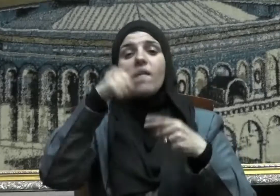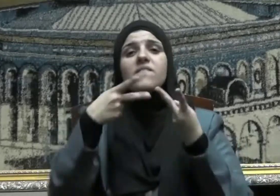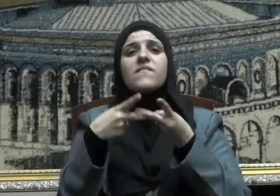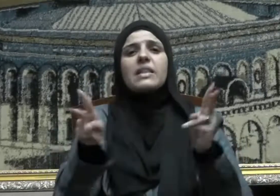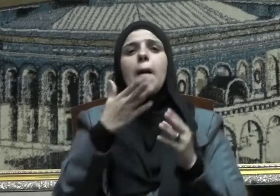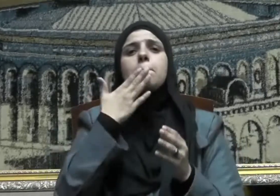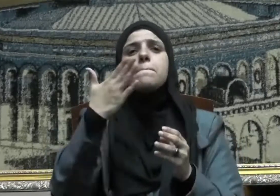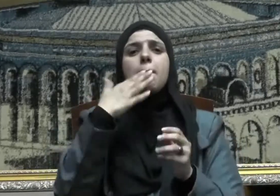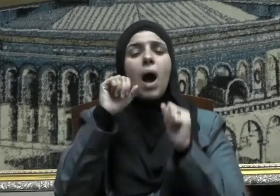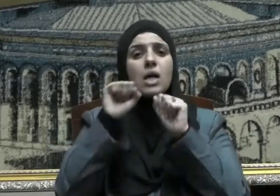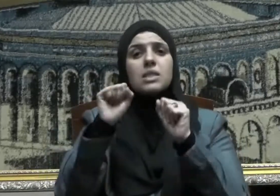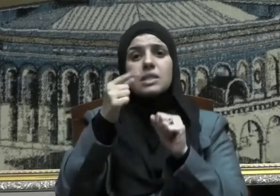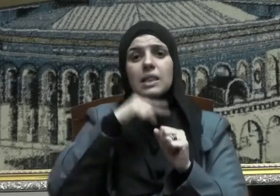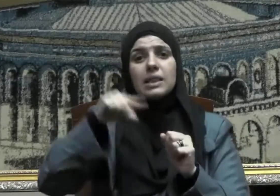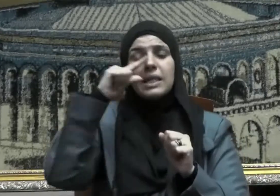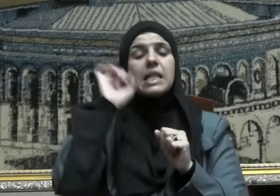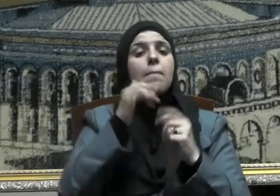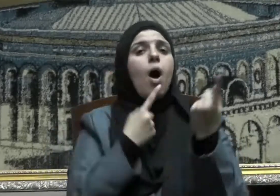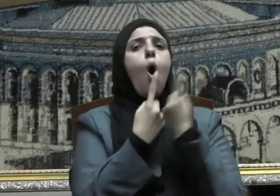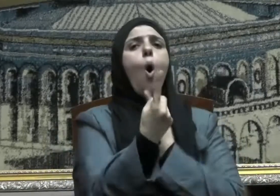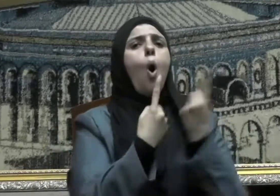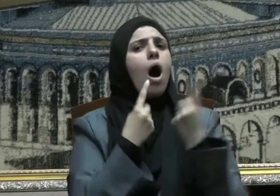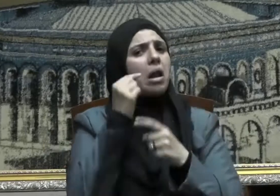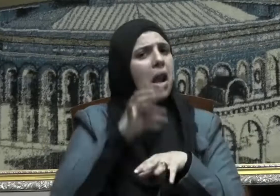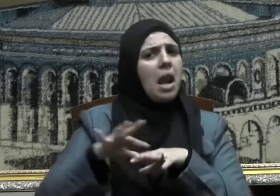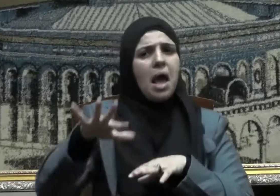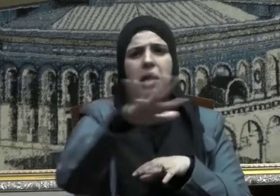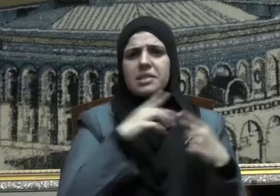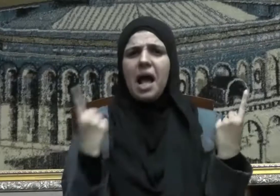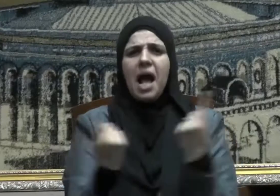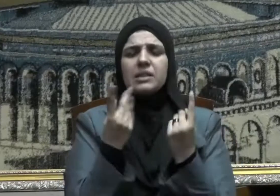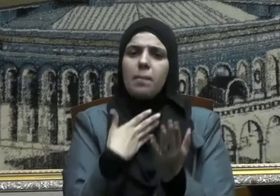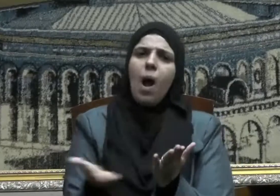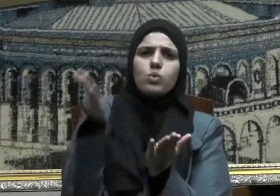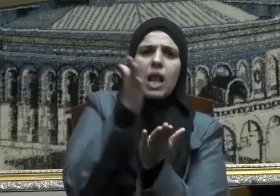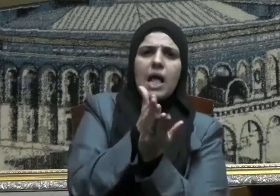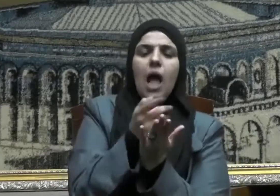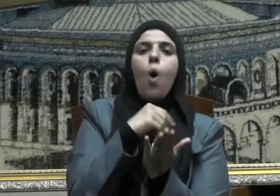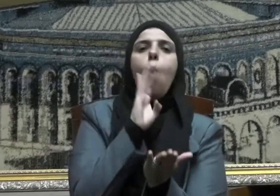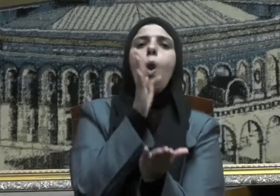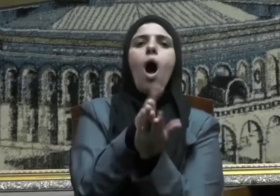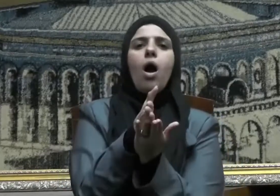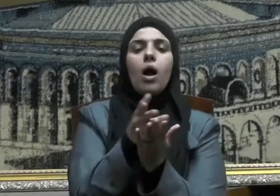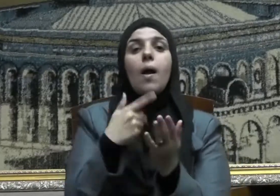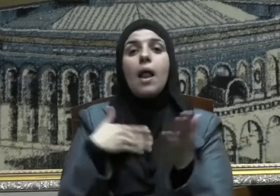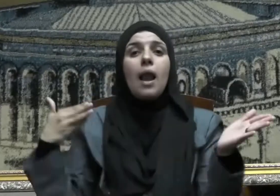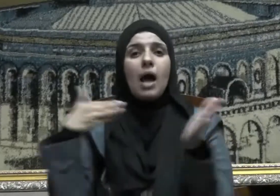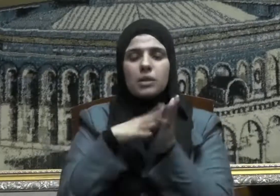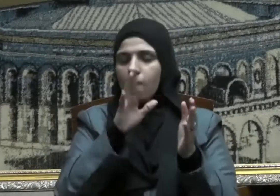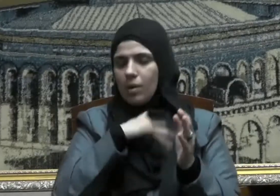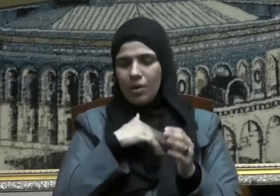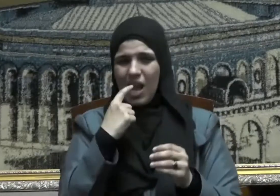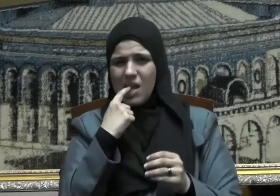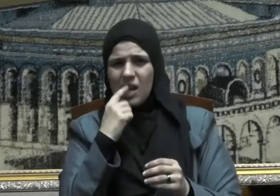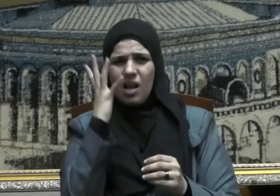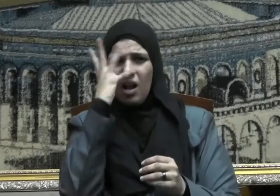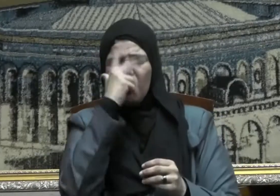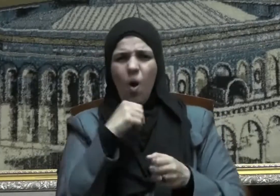فتح الإسلام باب الحوار بين الناس جميعا وصولا للهداية والحق بلا حرج